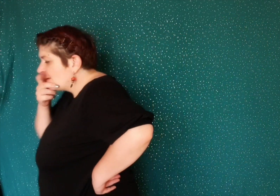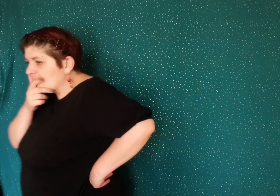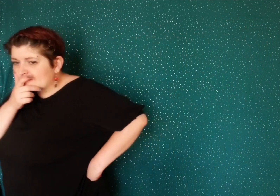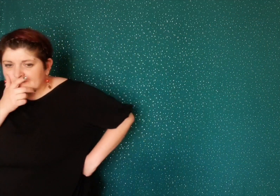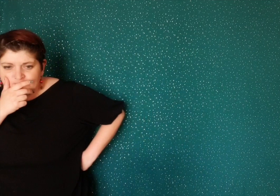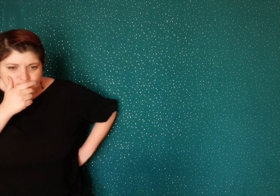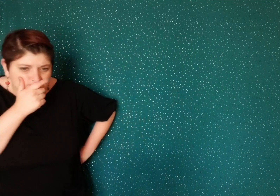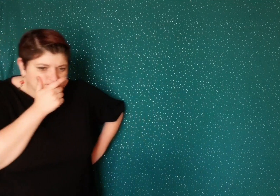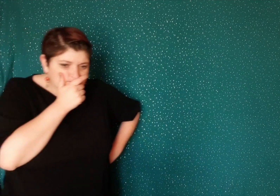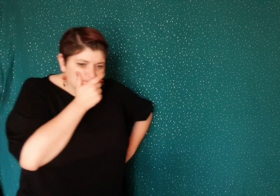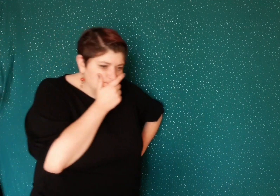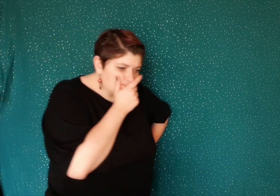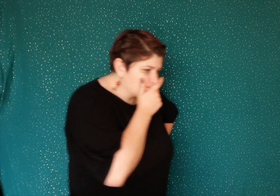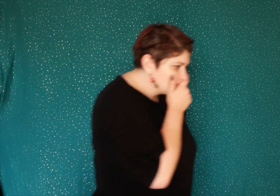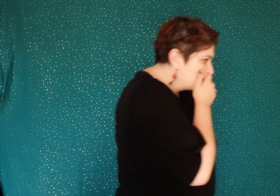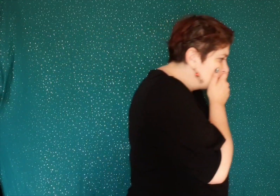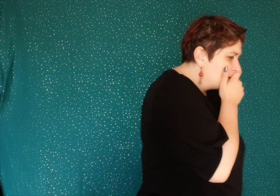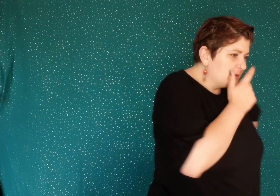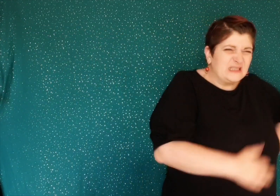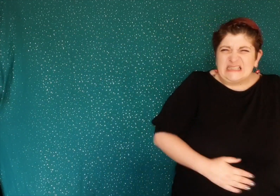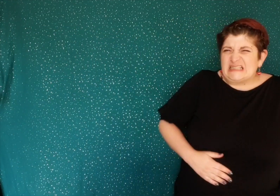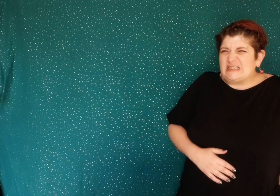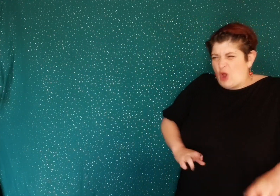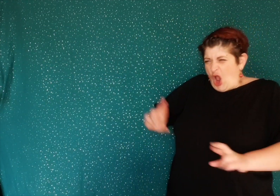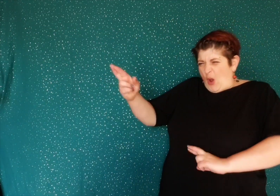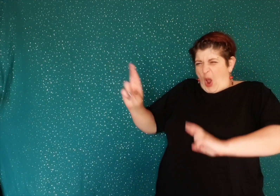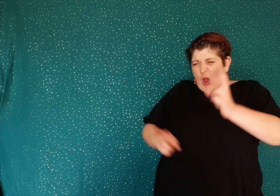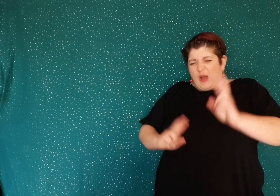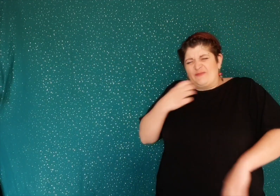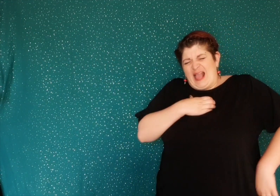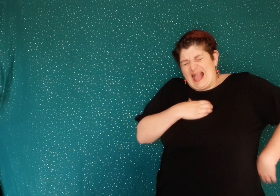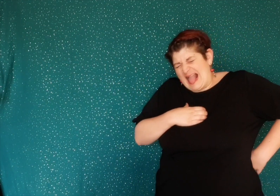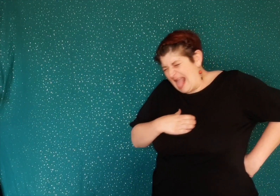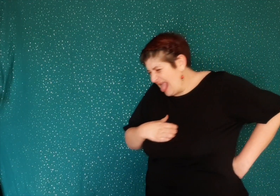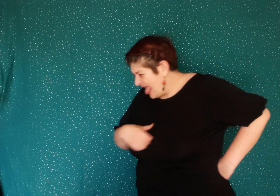sans parvenir à calmer son pauvre estomac